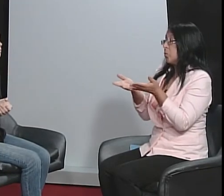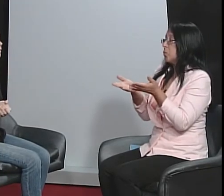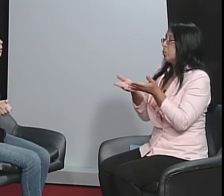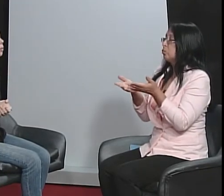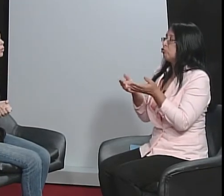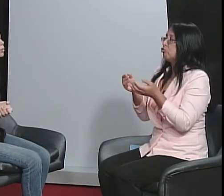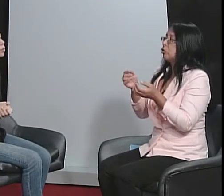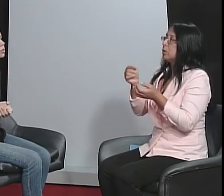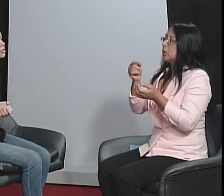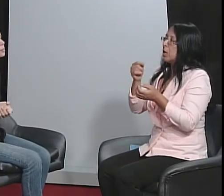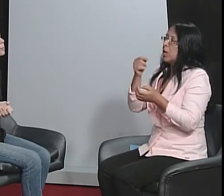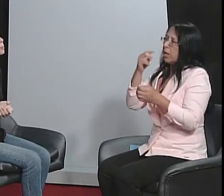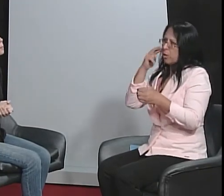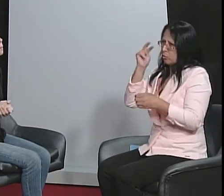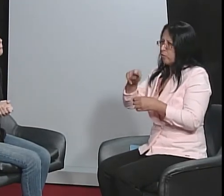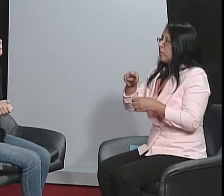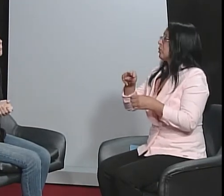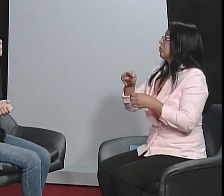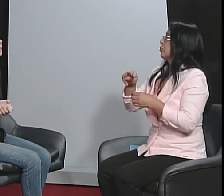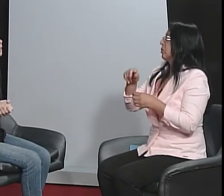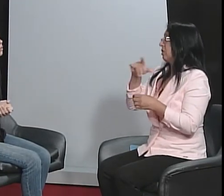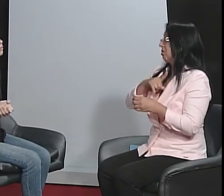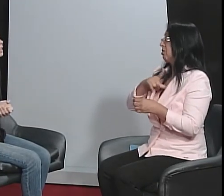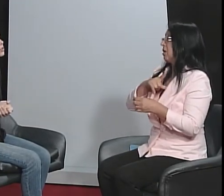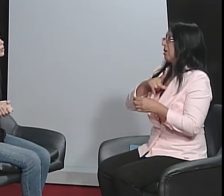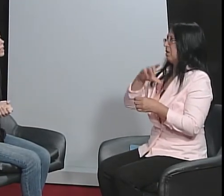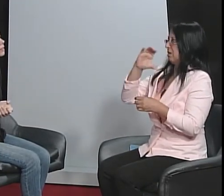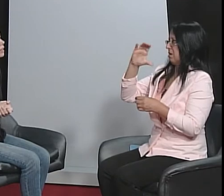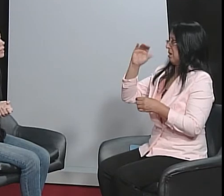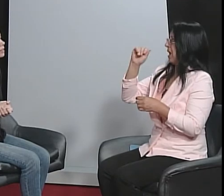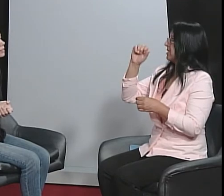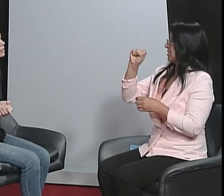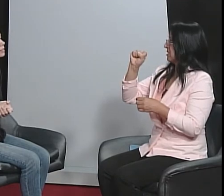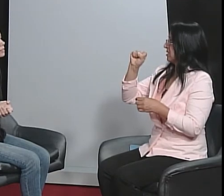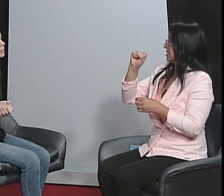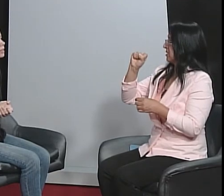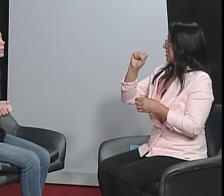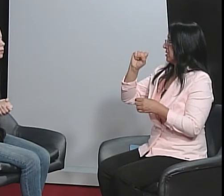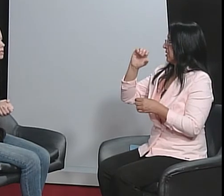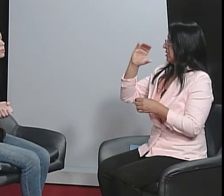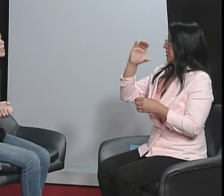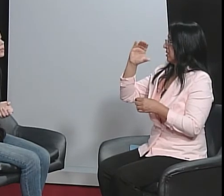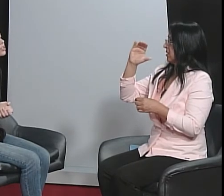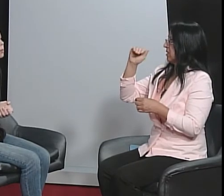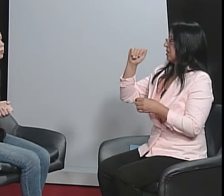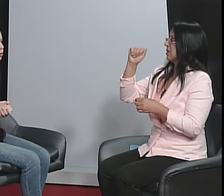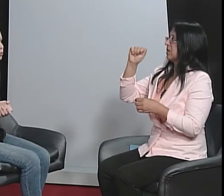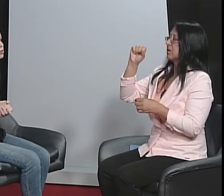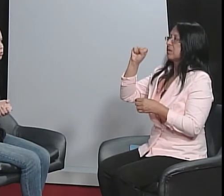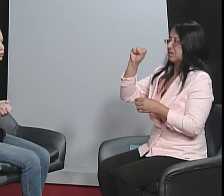Bom, hoje eu vejo que tem, por exemplo, o centro de apoio ao surdo.